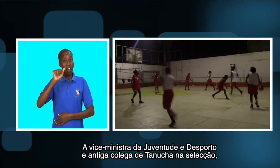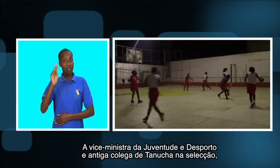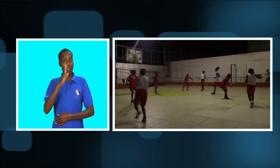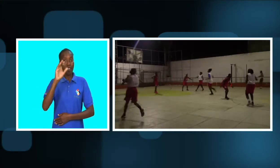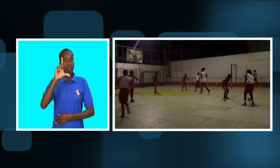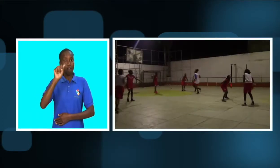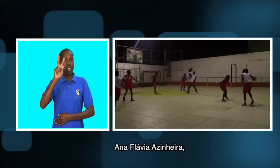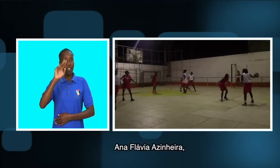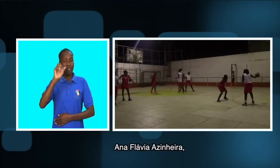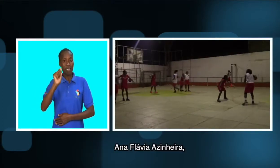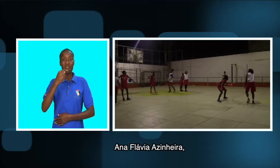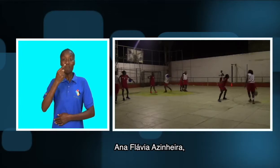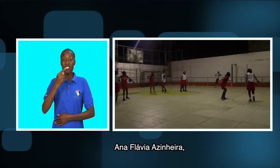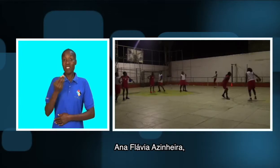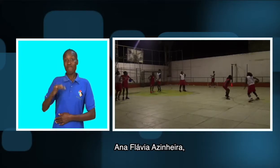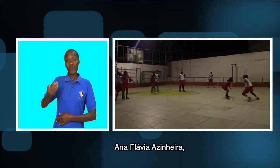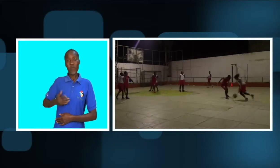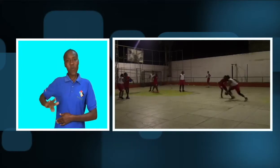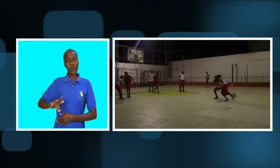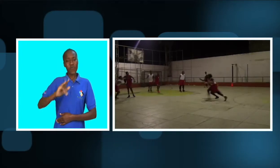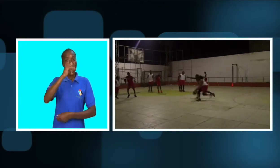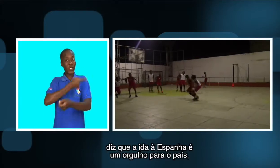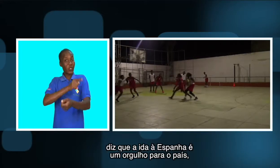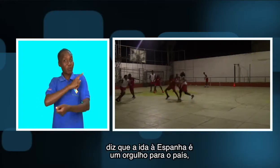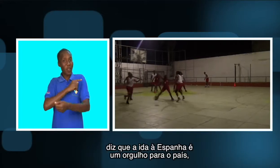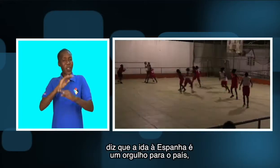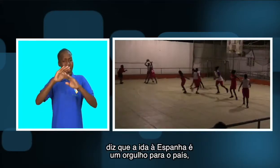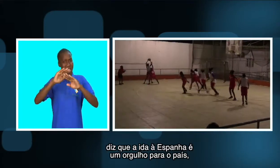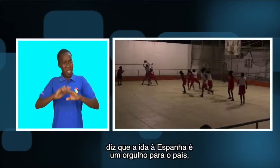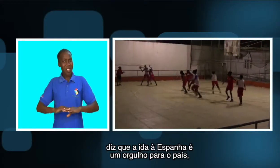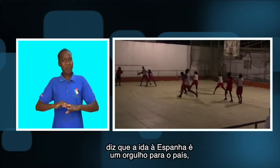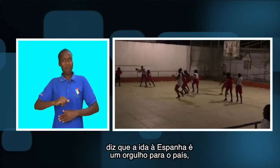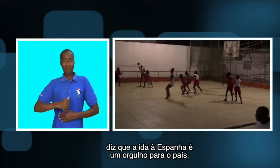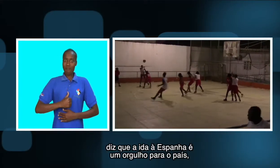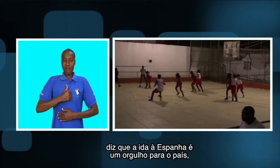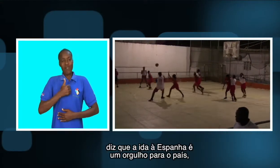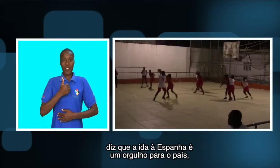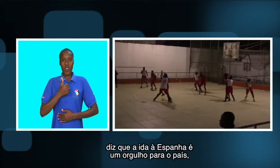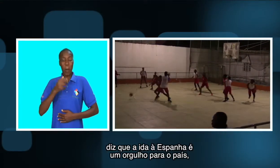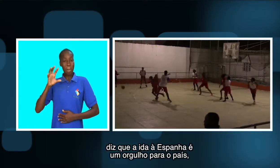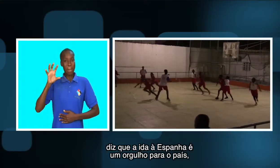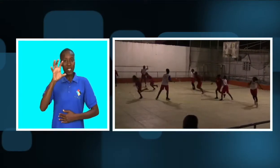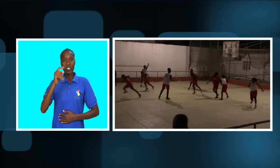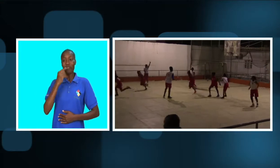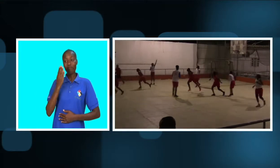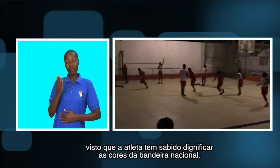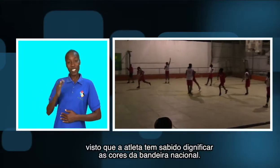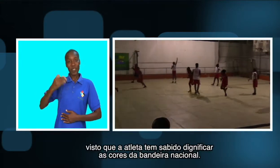Azinheira, diz que a ida à Espanha é um recolho para o país, visto que a atleta tem